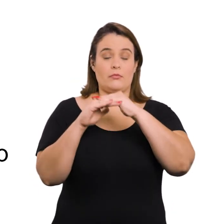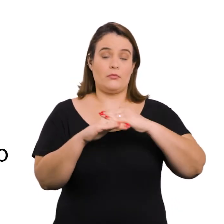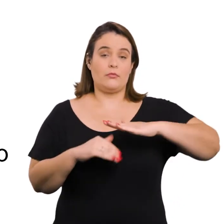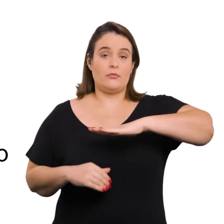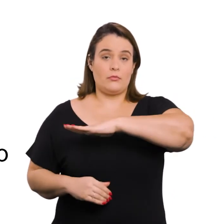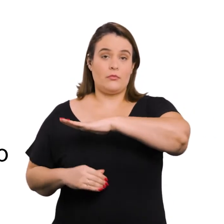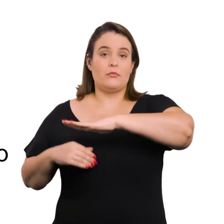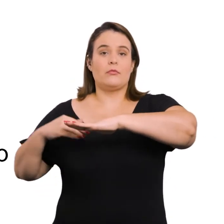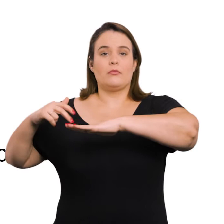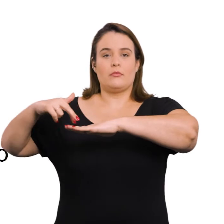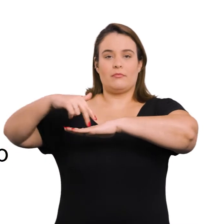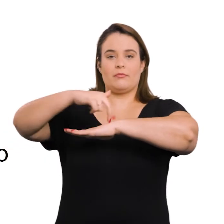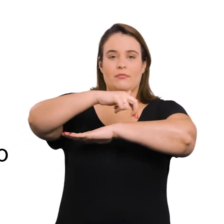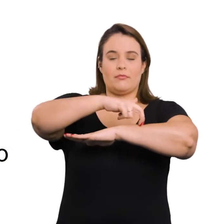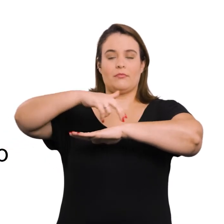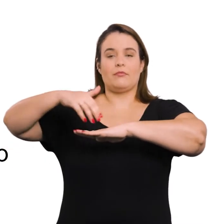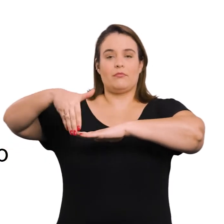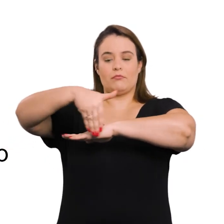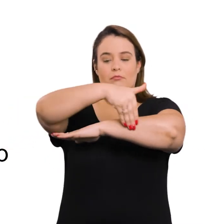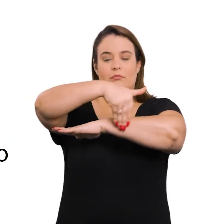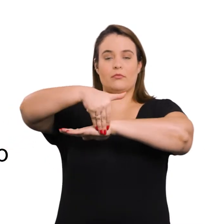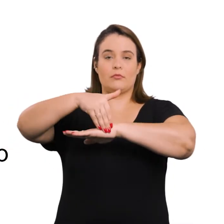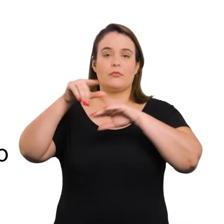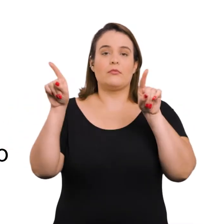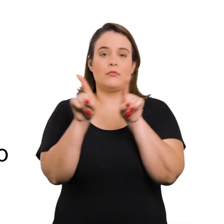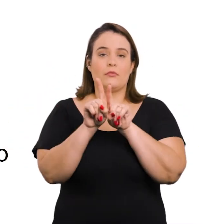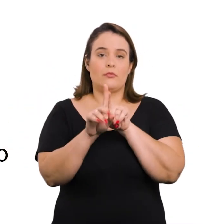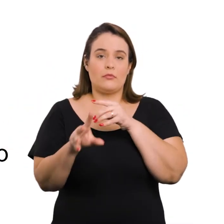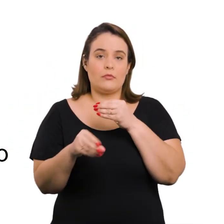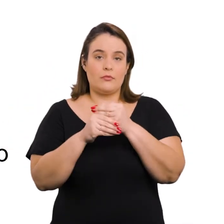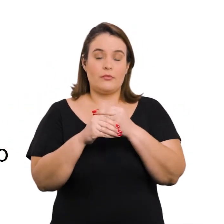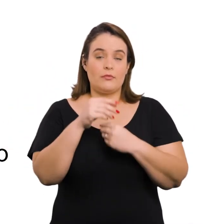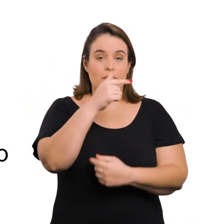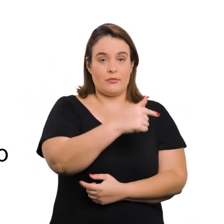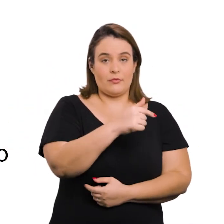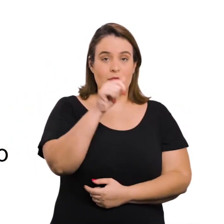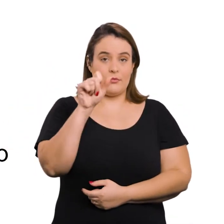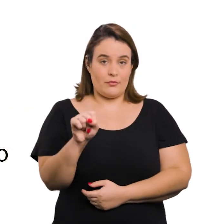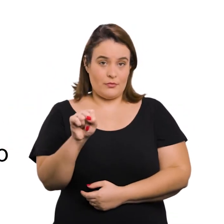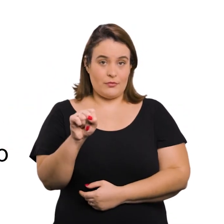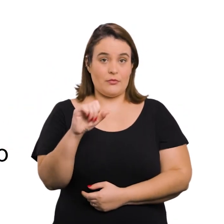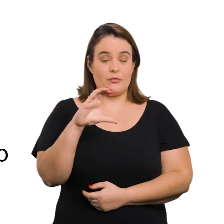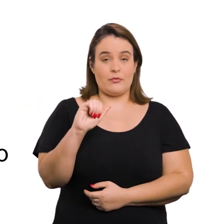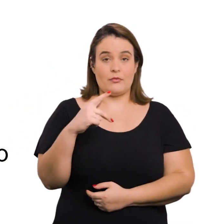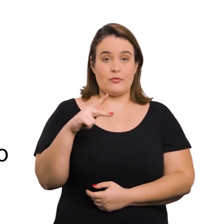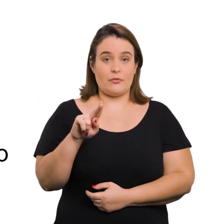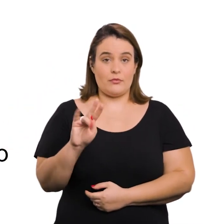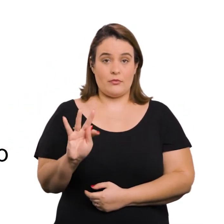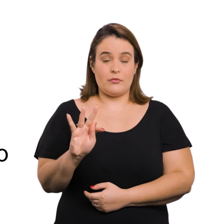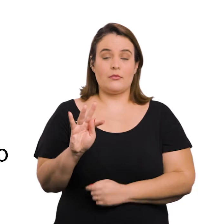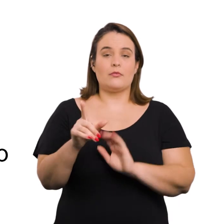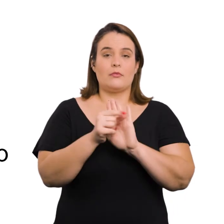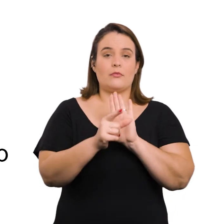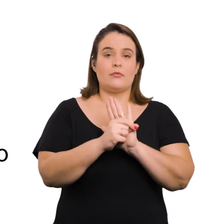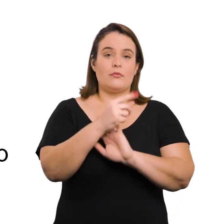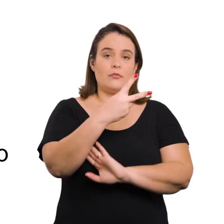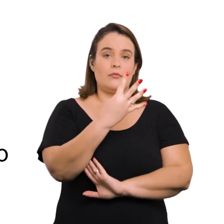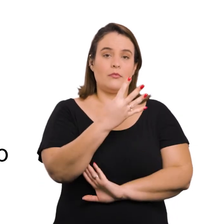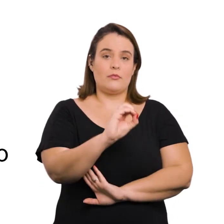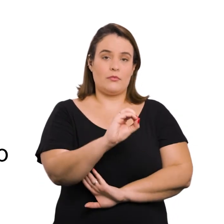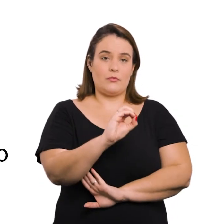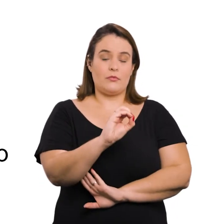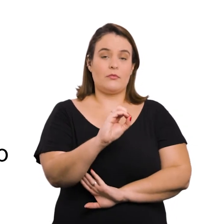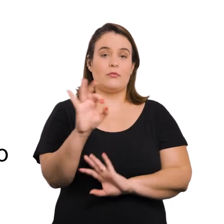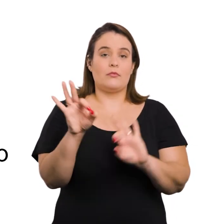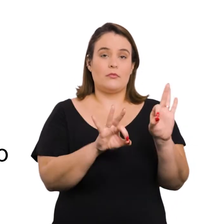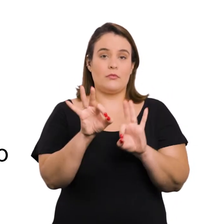os critérios para a padronização das calçadas, bem como regulamenta o disposto nos incisos 7 e 8 do capute do